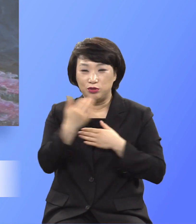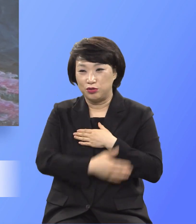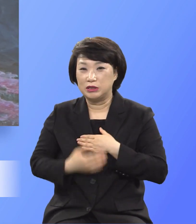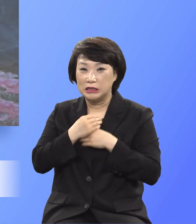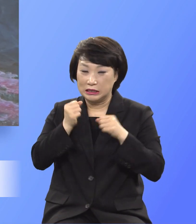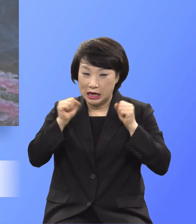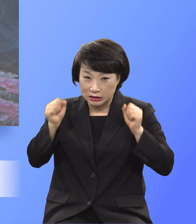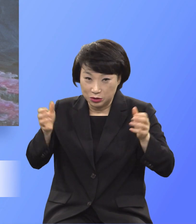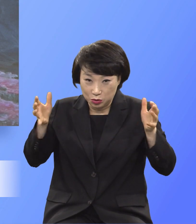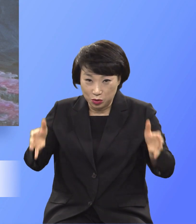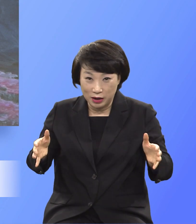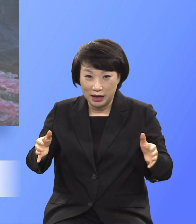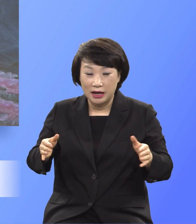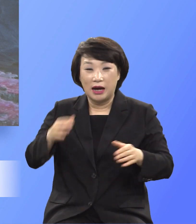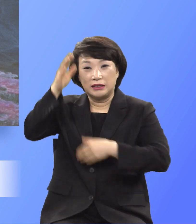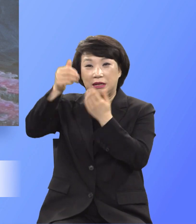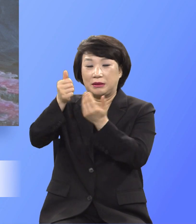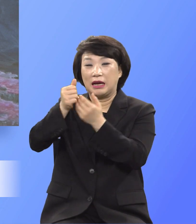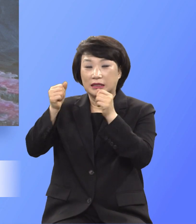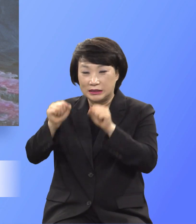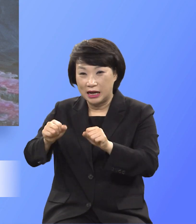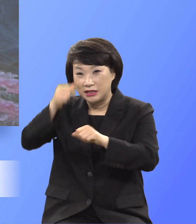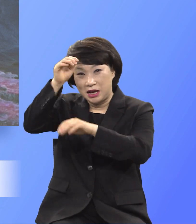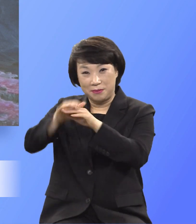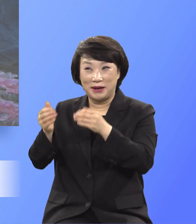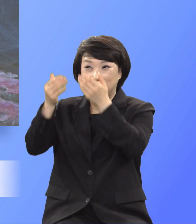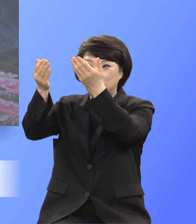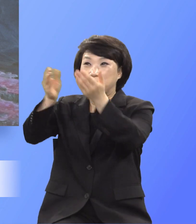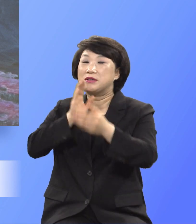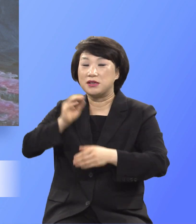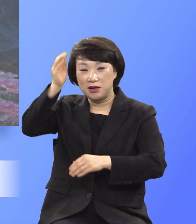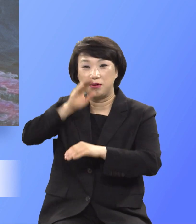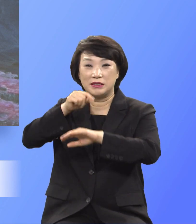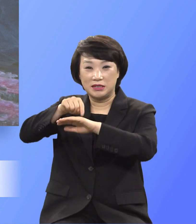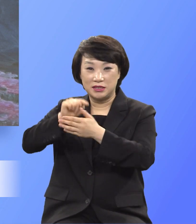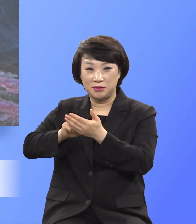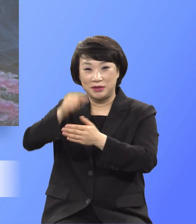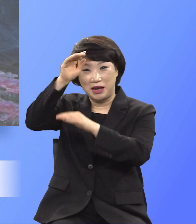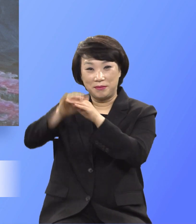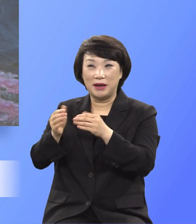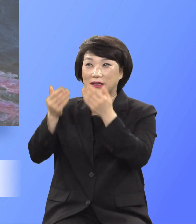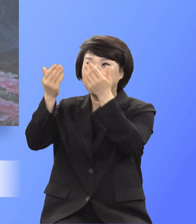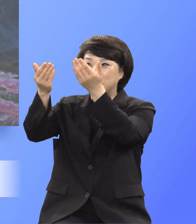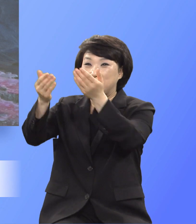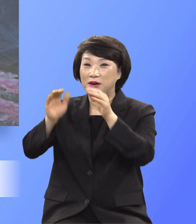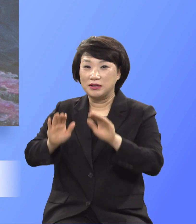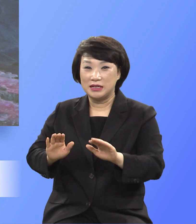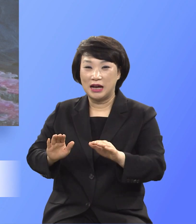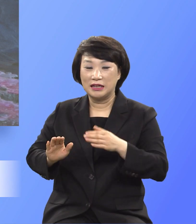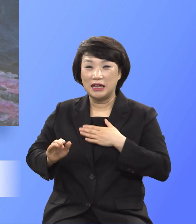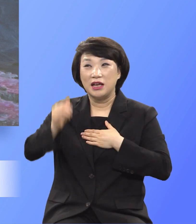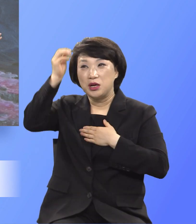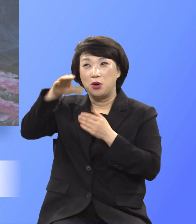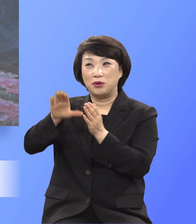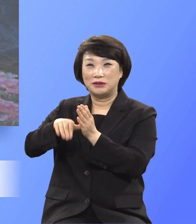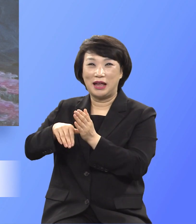산 예배를 드리고 신령과 진정으로 예배를 드려서 영혼의 때 호화로운